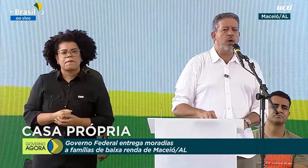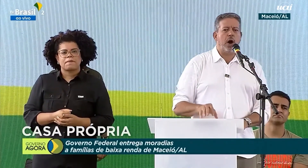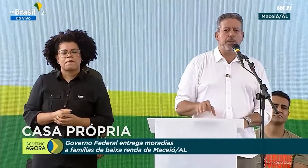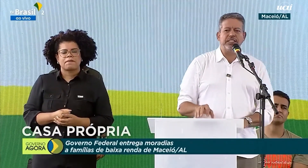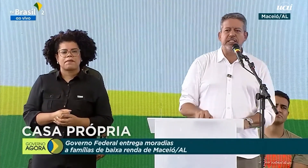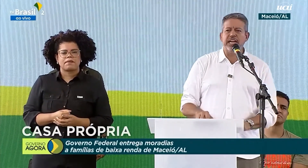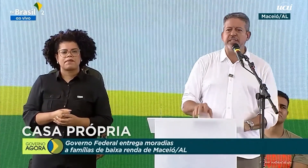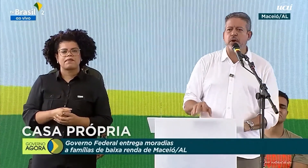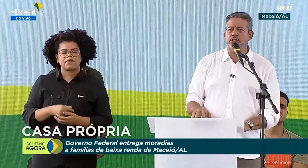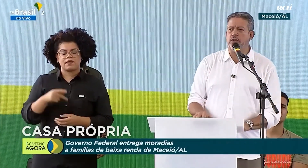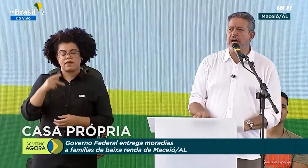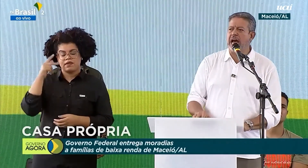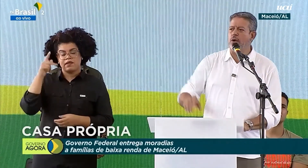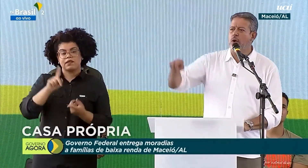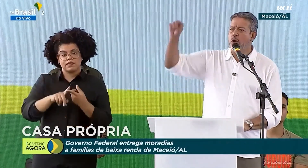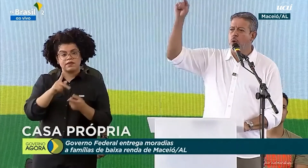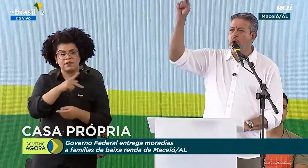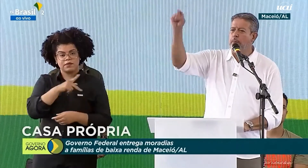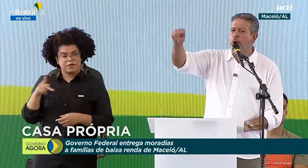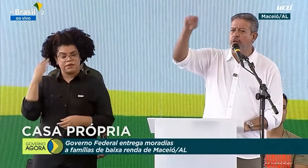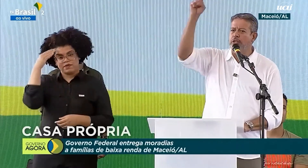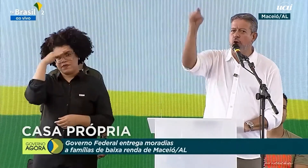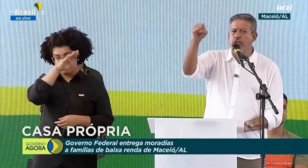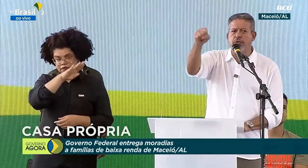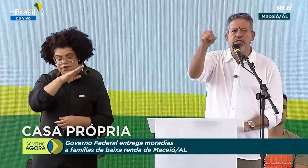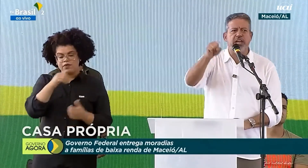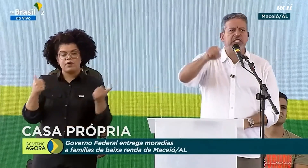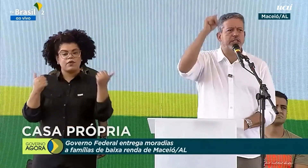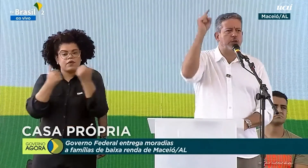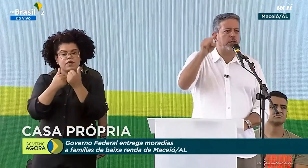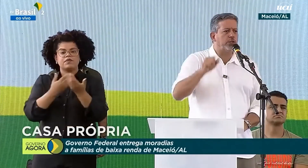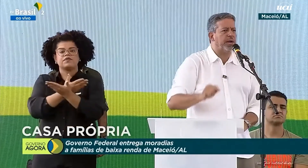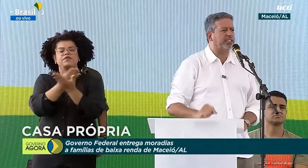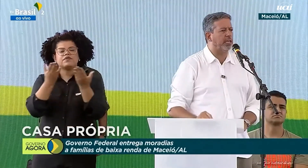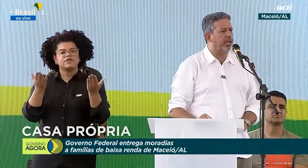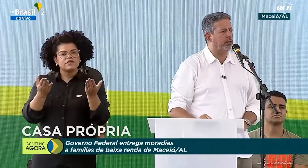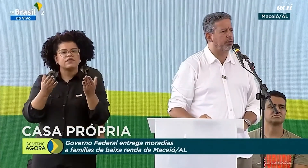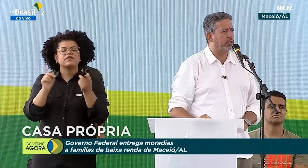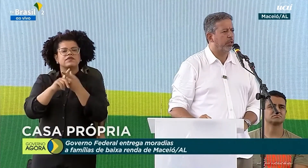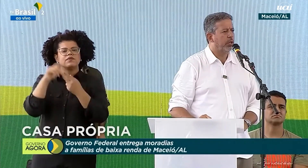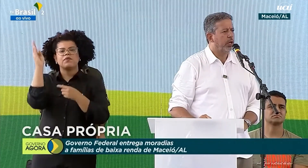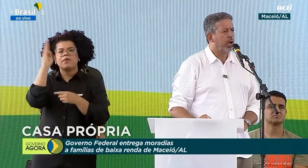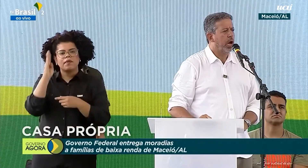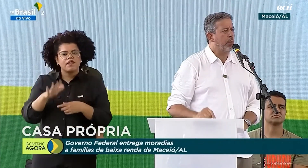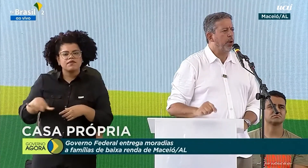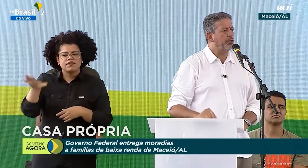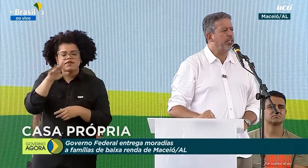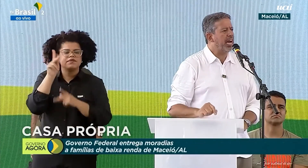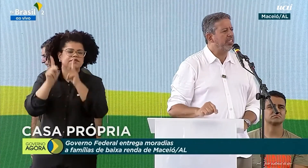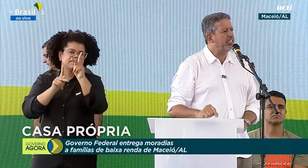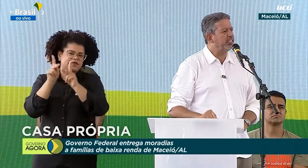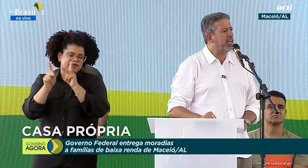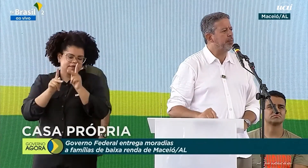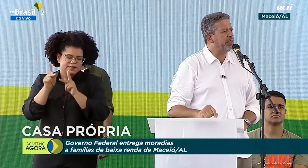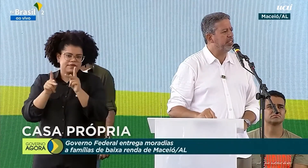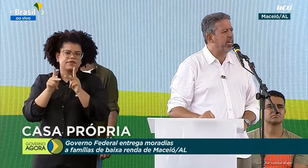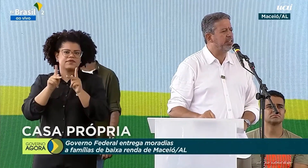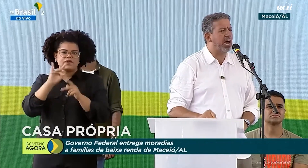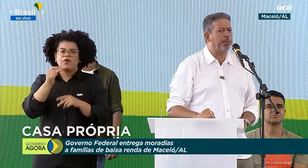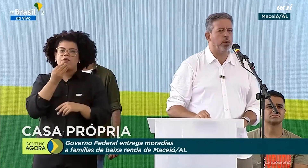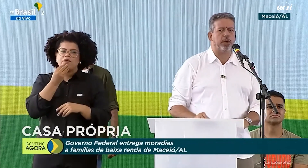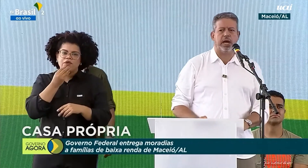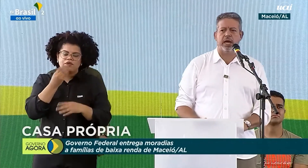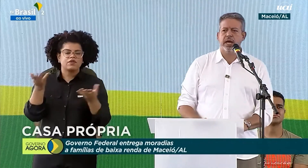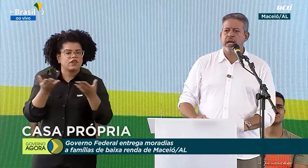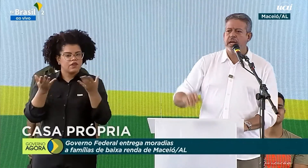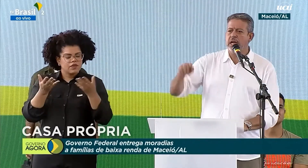deram ao presidente Bolsonaro, com o apoio de todos vocês e todos os brasileiros, a oportunidade de ser presidente